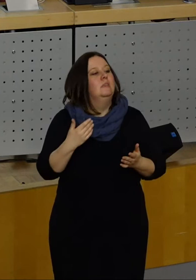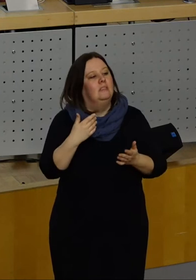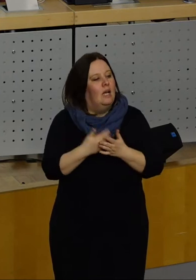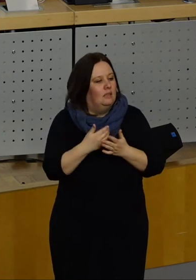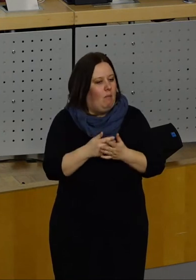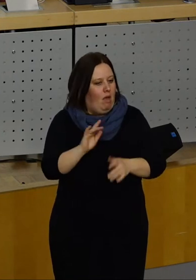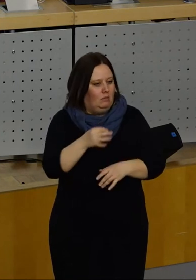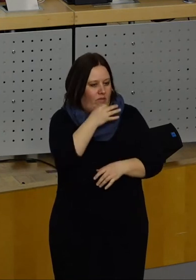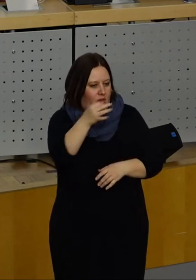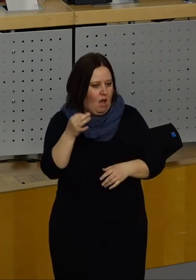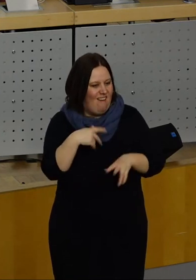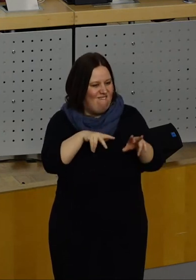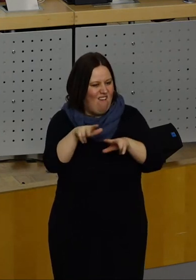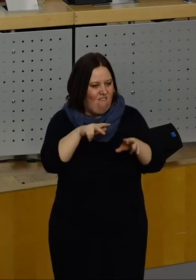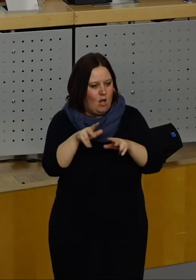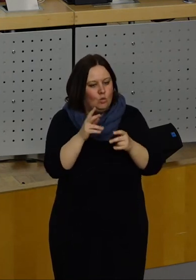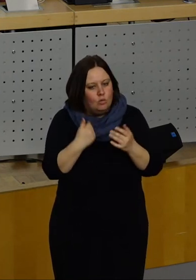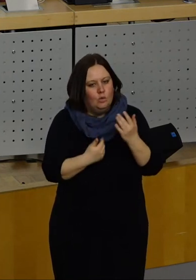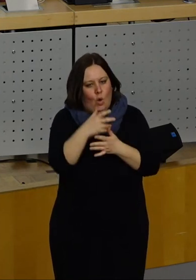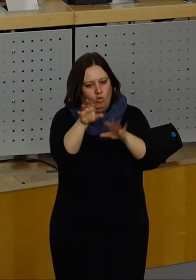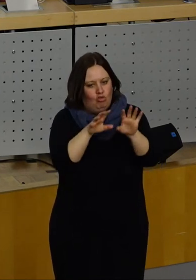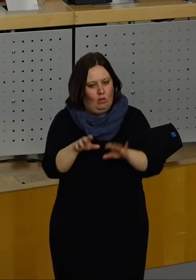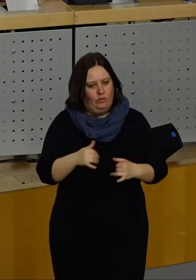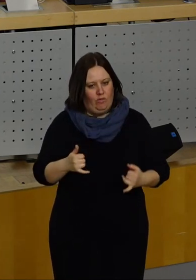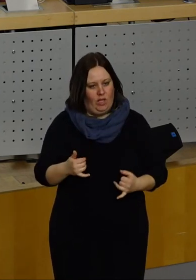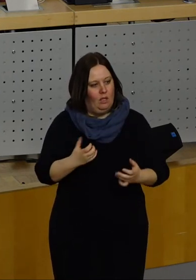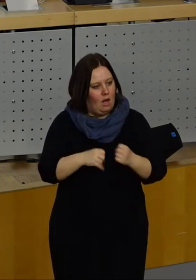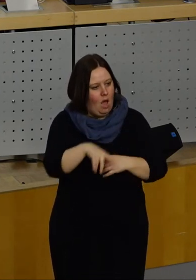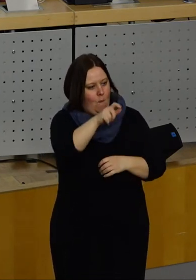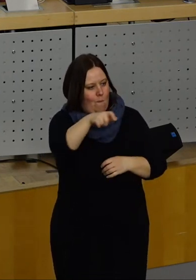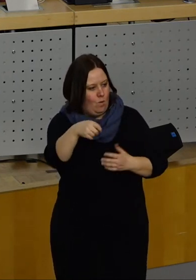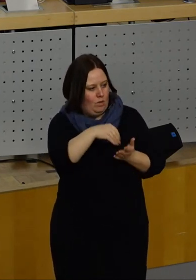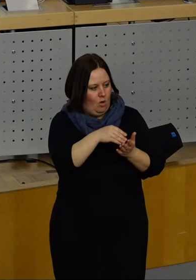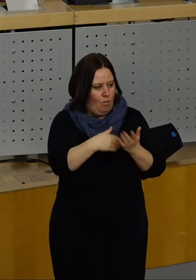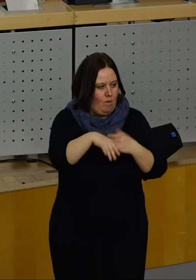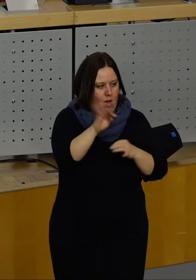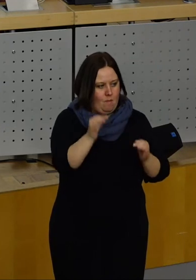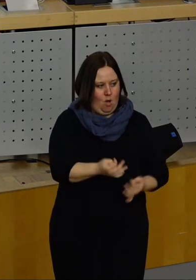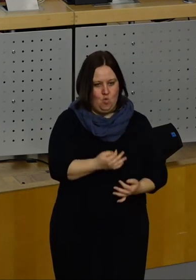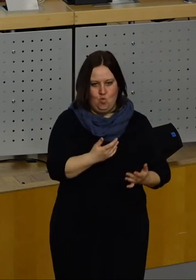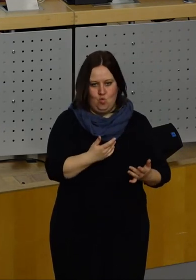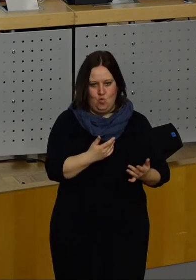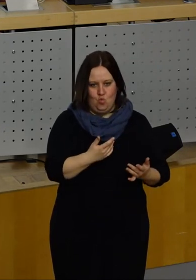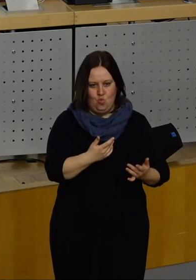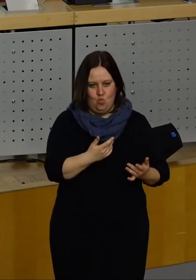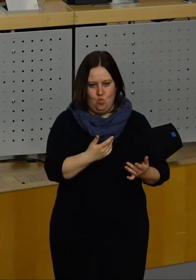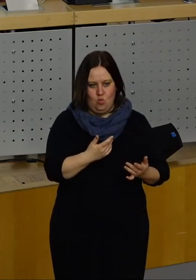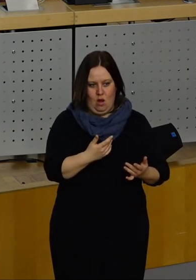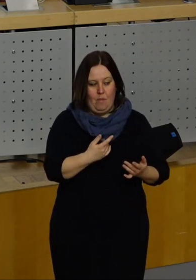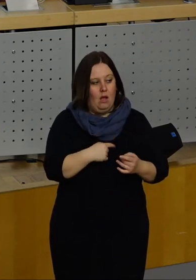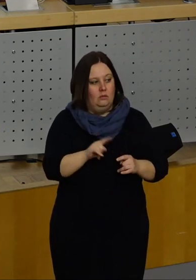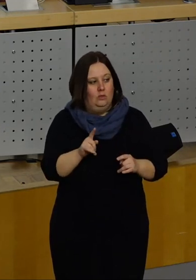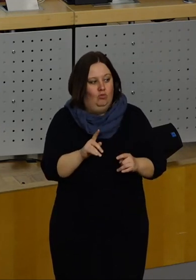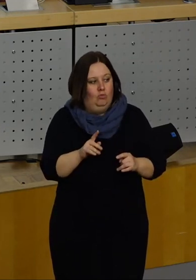wie gestalten wir Verwaltung effizient und da gehört natürlich Bürgerbeteiligung auch dazu. Es kann aber nicht